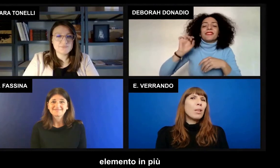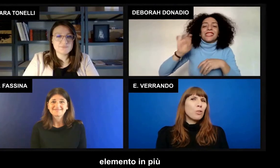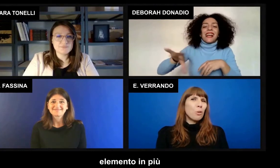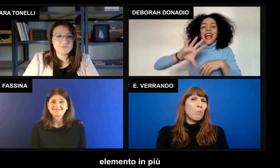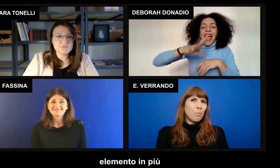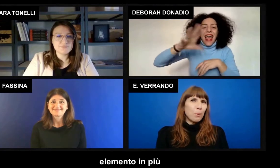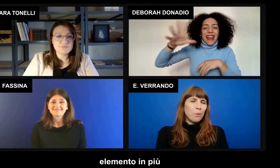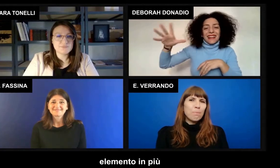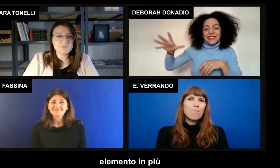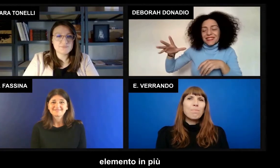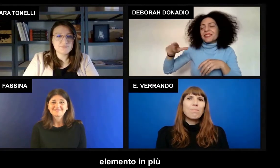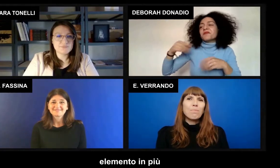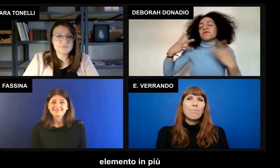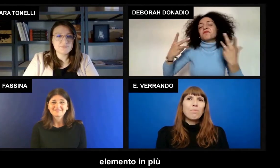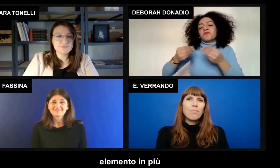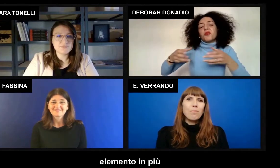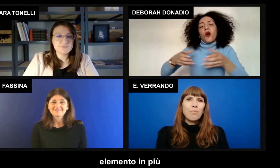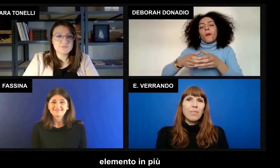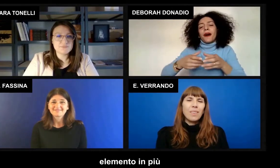elemento in più.